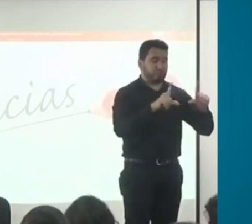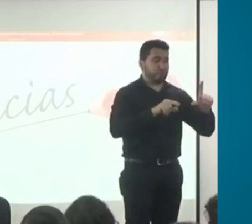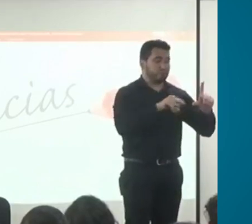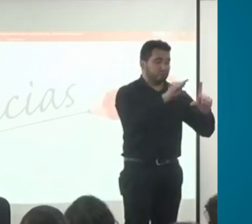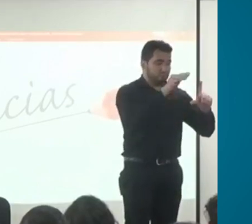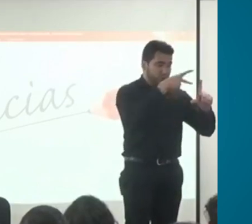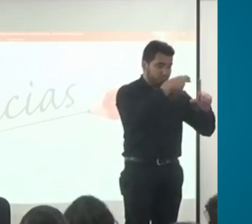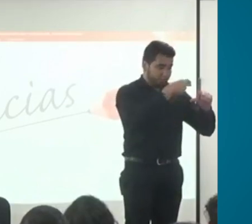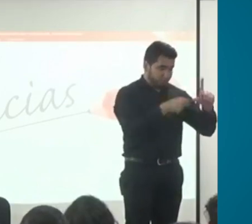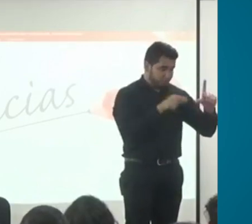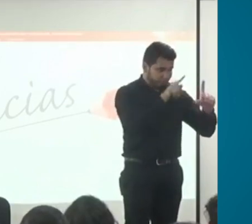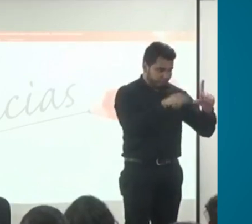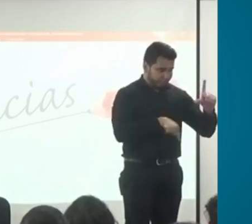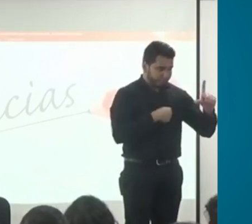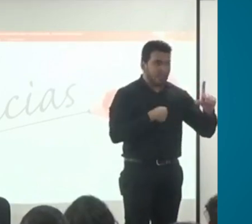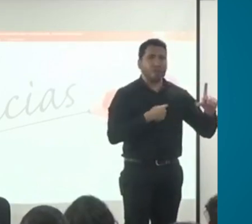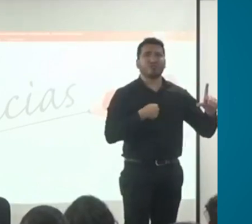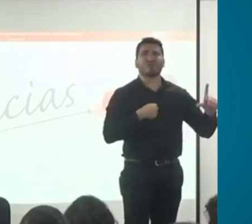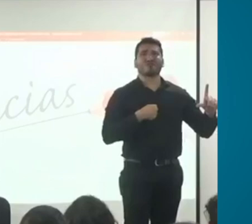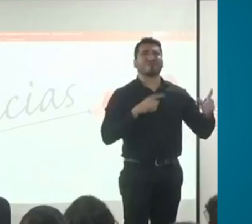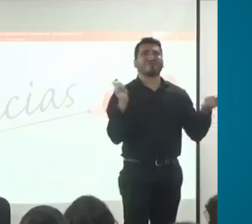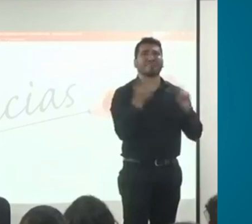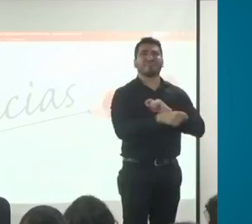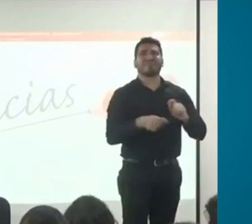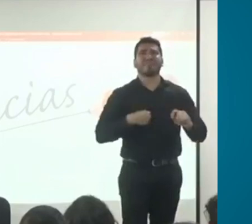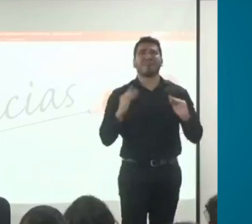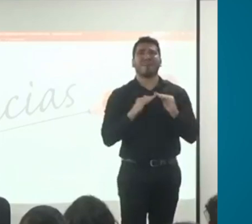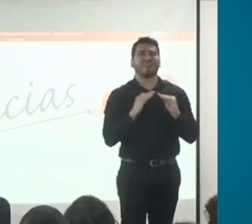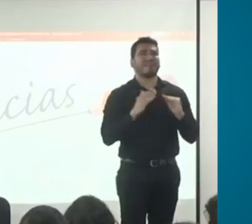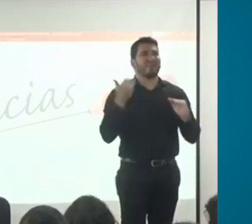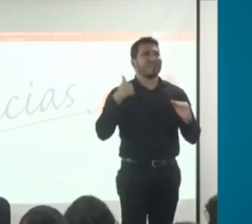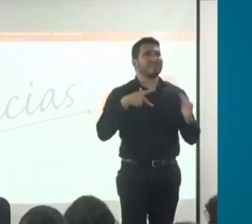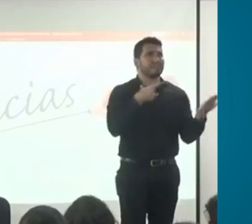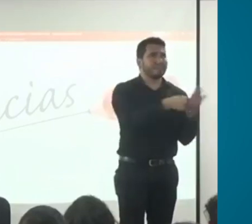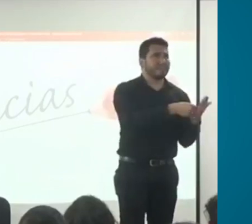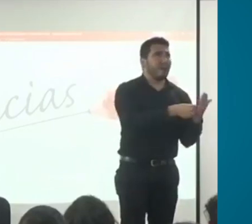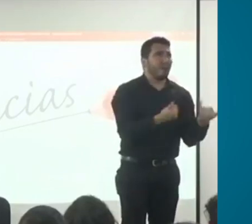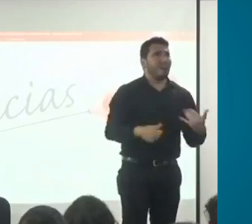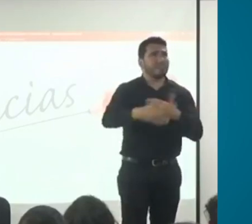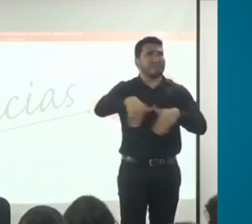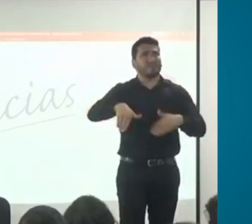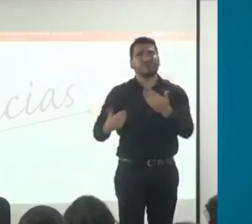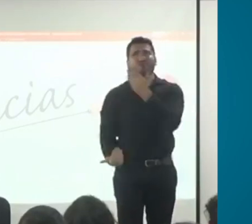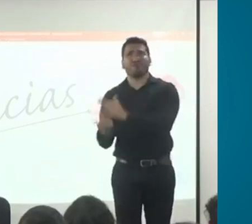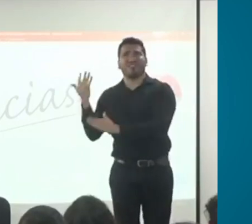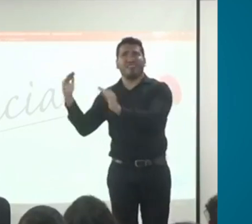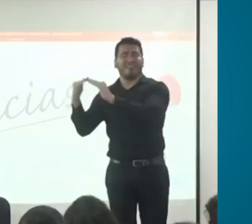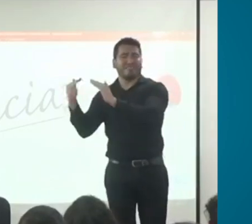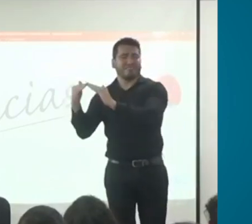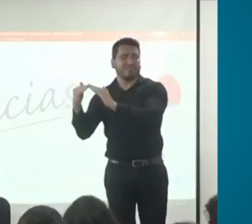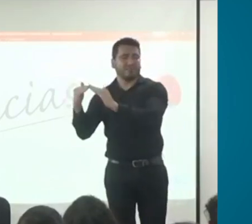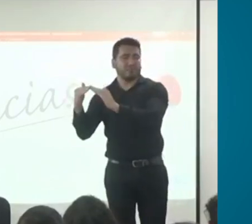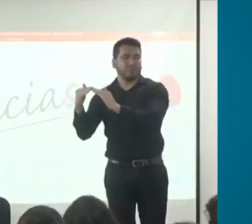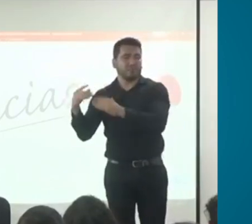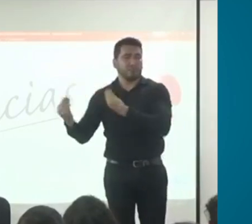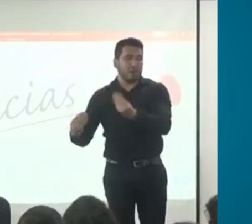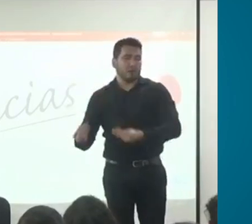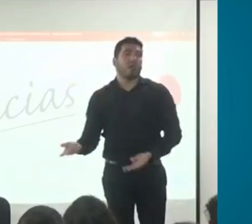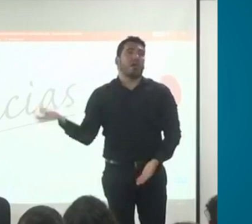como que yo cambié de lugar de residencia. Pues para hacer el cambio de lugar de residencia, yo no necesito ir al médico,